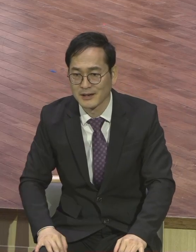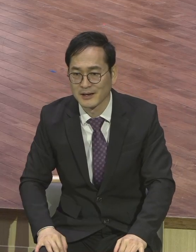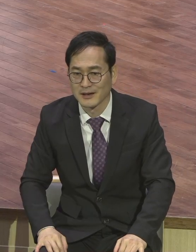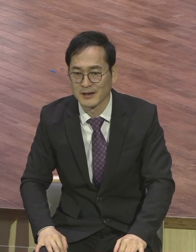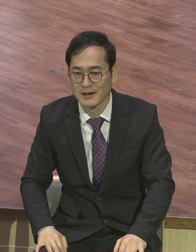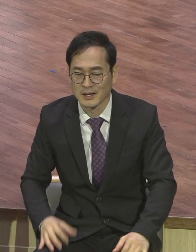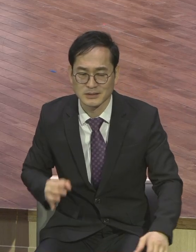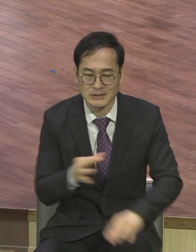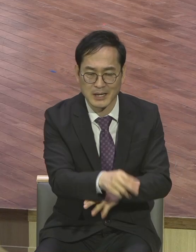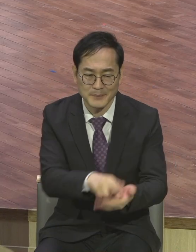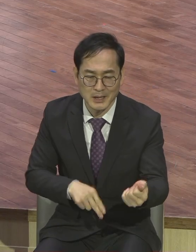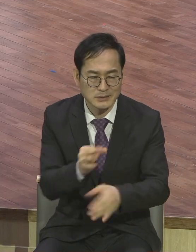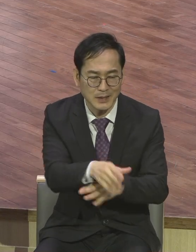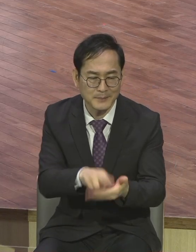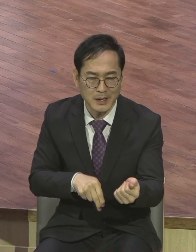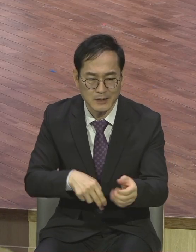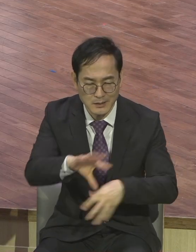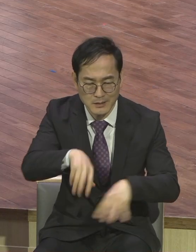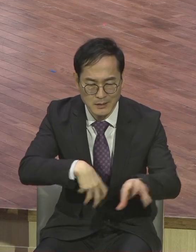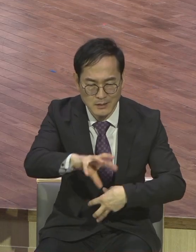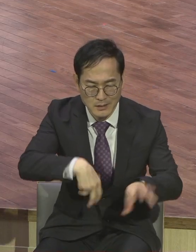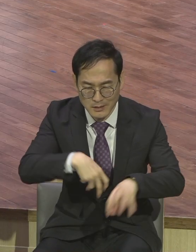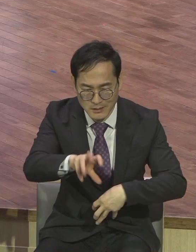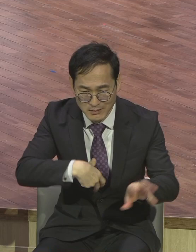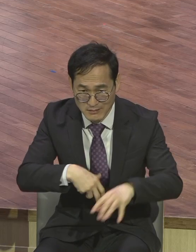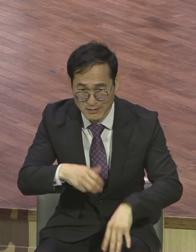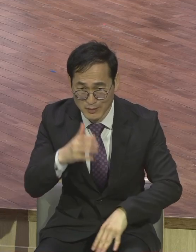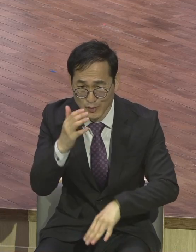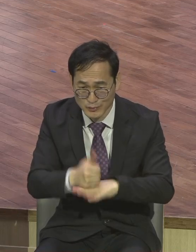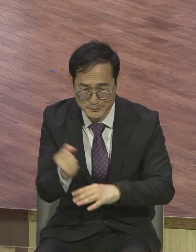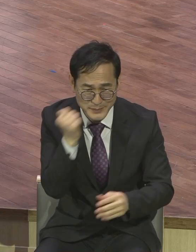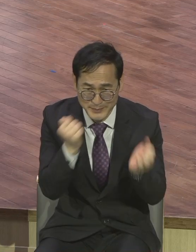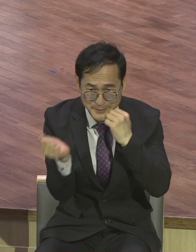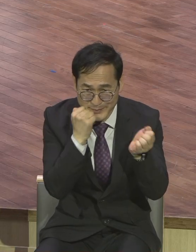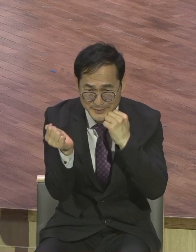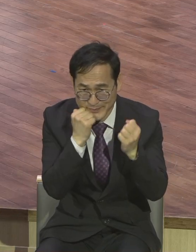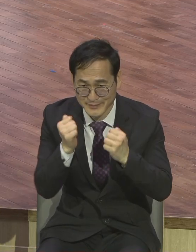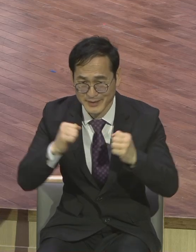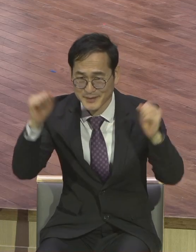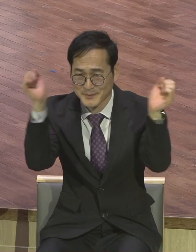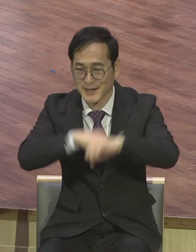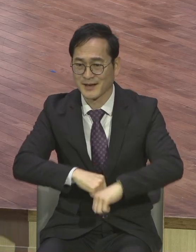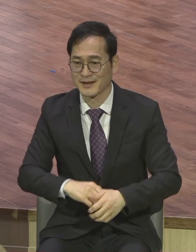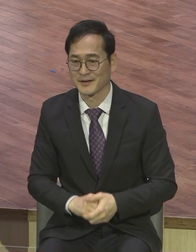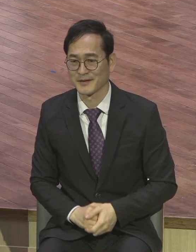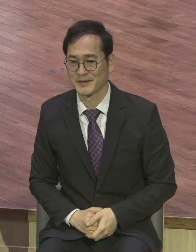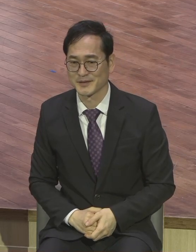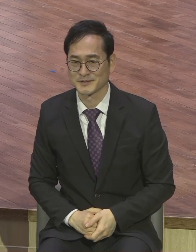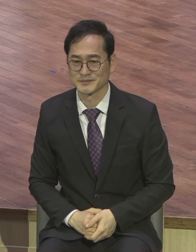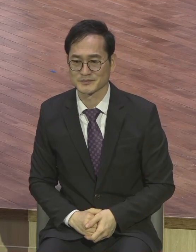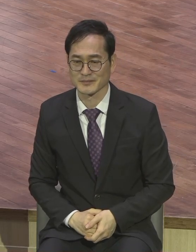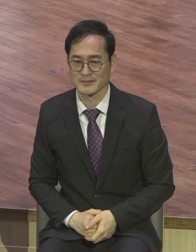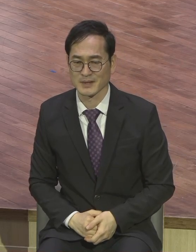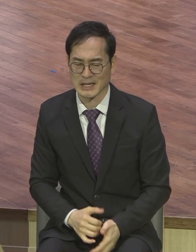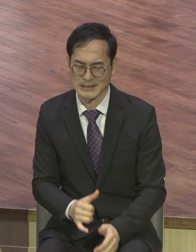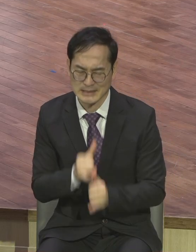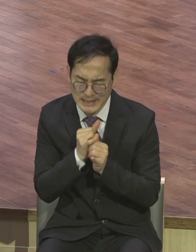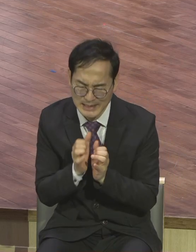어쩌다 되지요 그러다 또 나중에 결국 뭐냐 다 날라버려요 자살하는 사람 이혼하는 사람